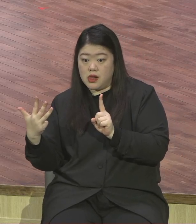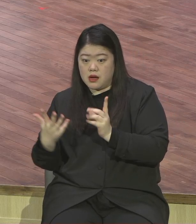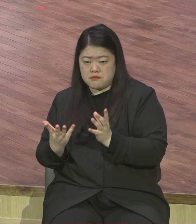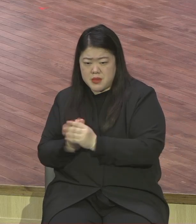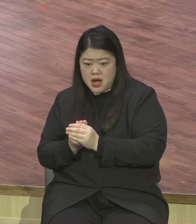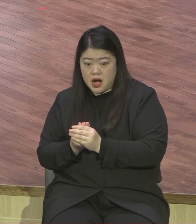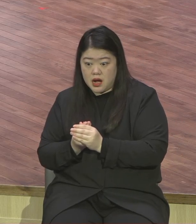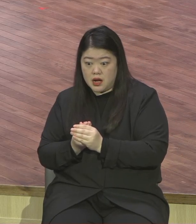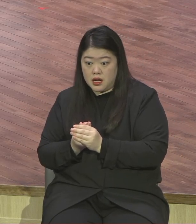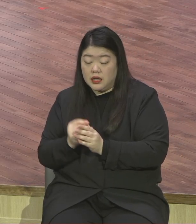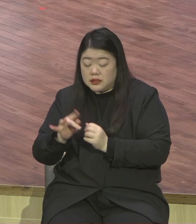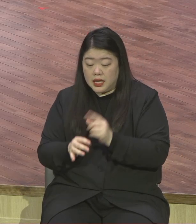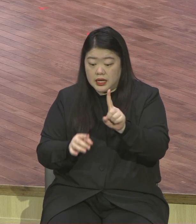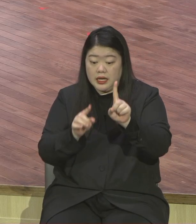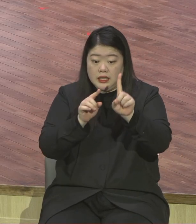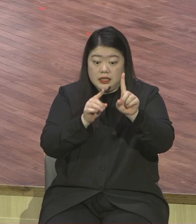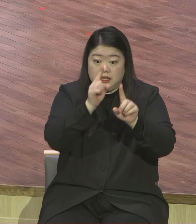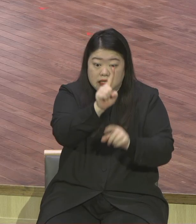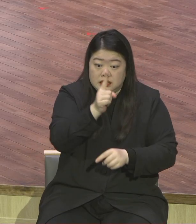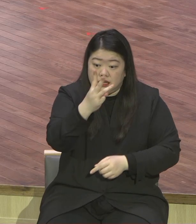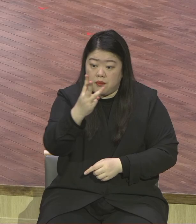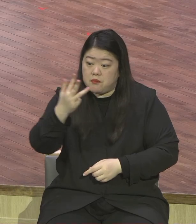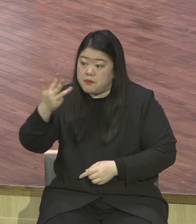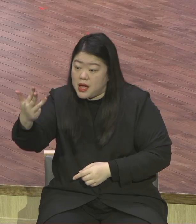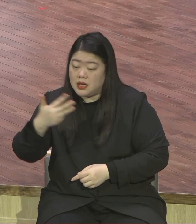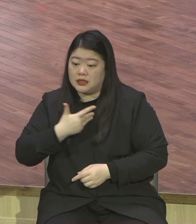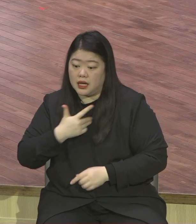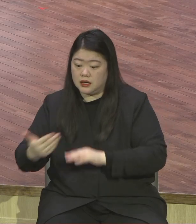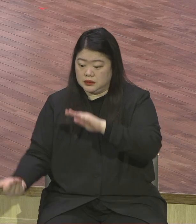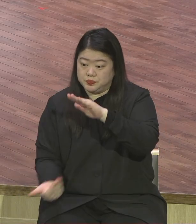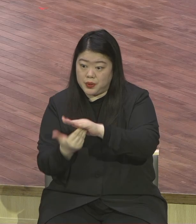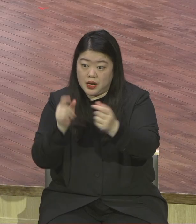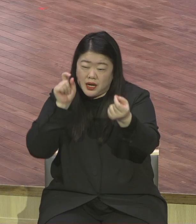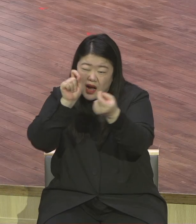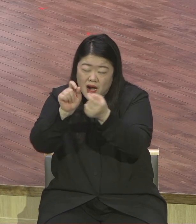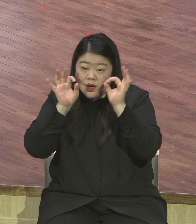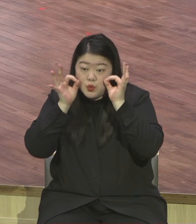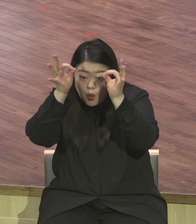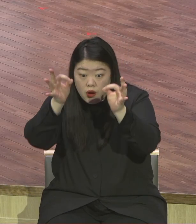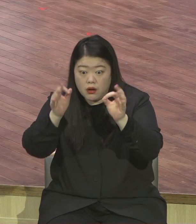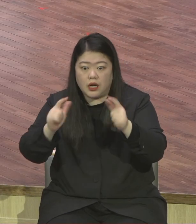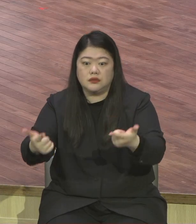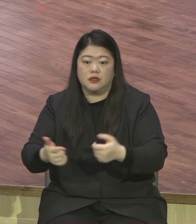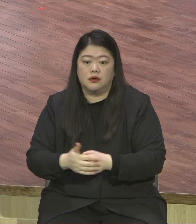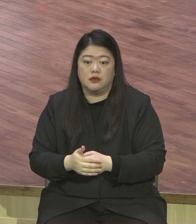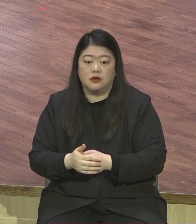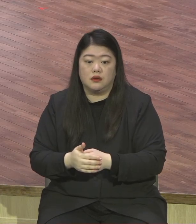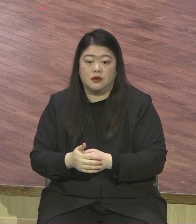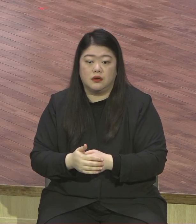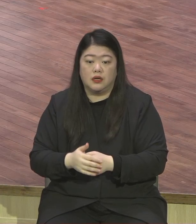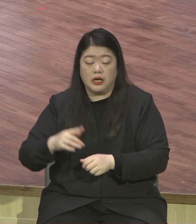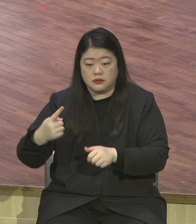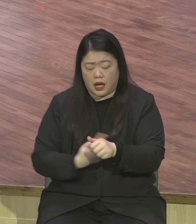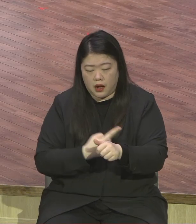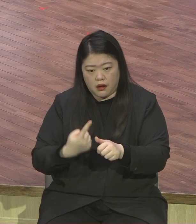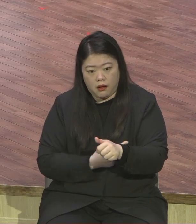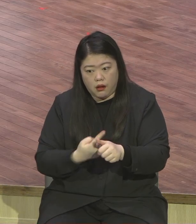되어지고 저절로 만나기만 하면 치유가 돼요 만나면 힘으로도 만나면 새로움 다 막 살려내 사람들 다 살려내